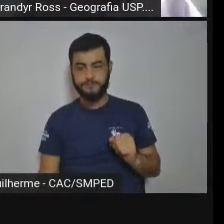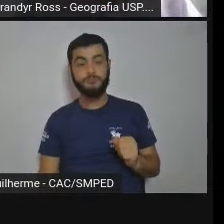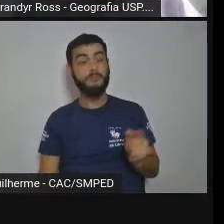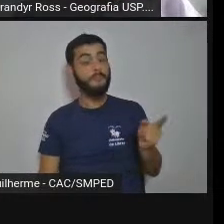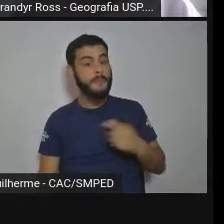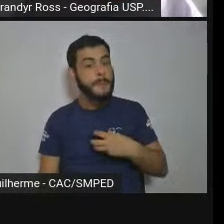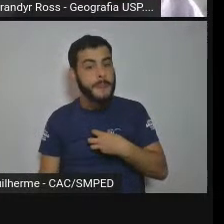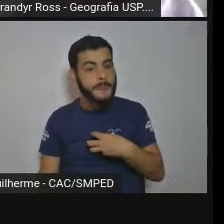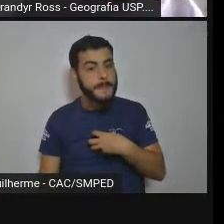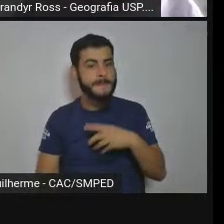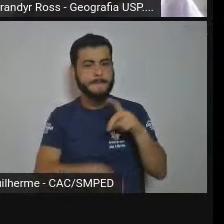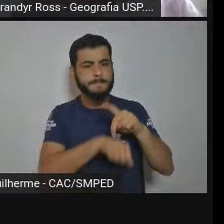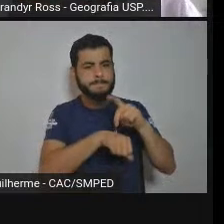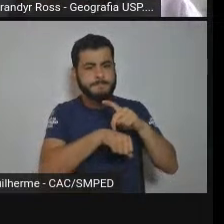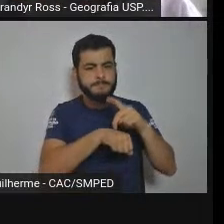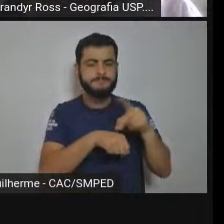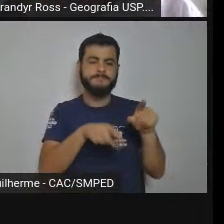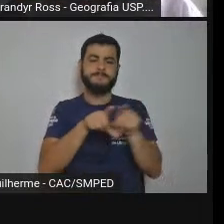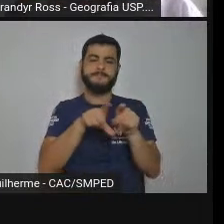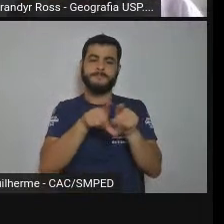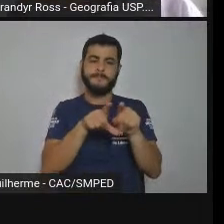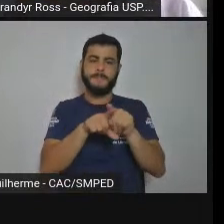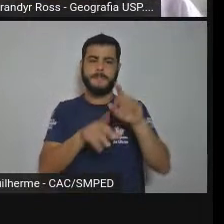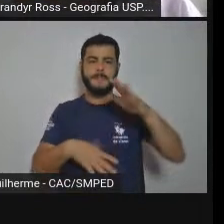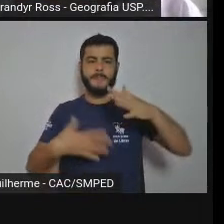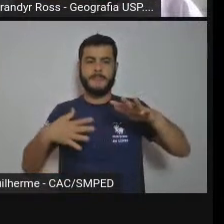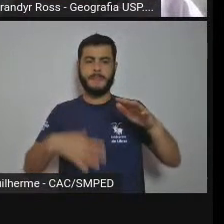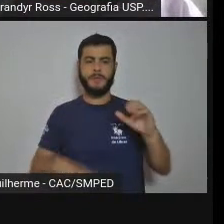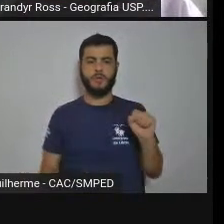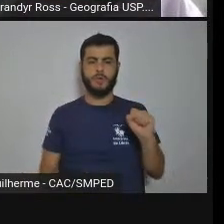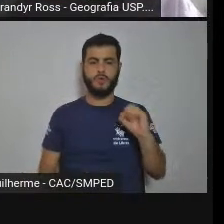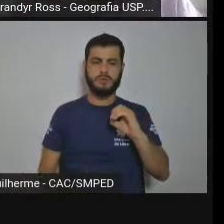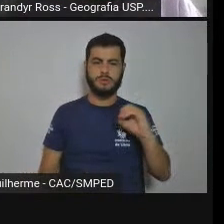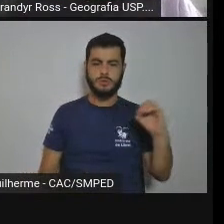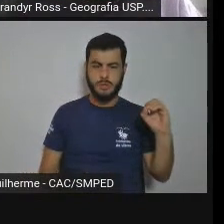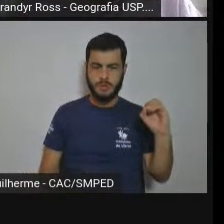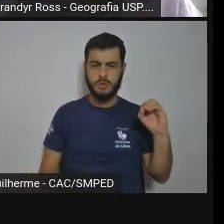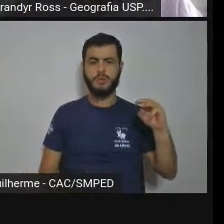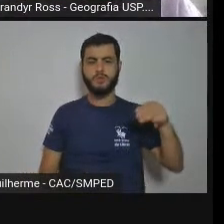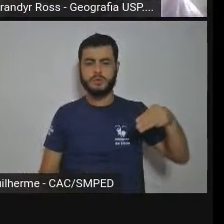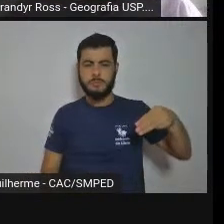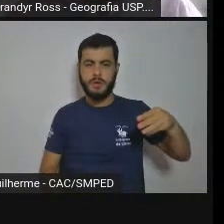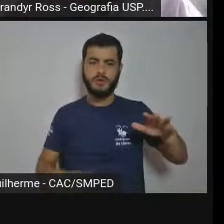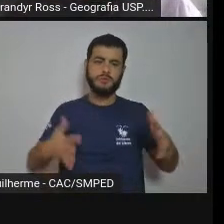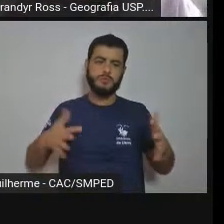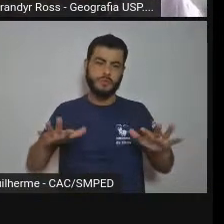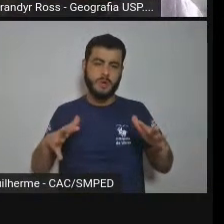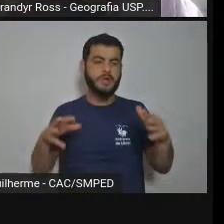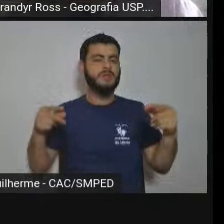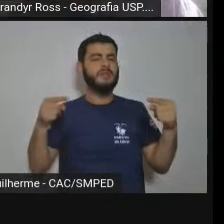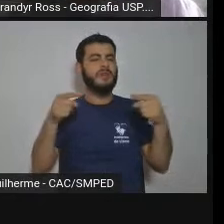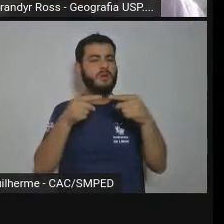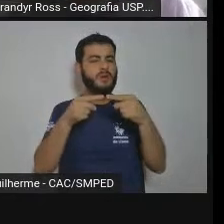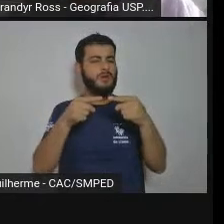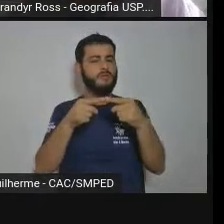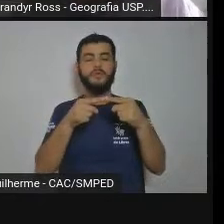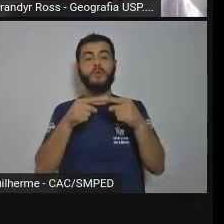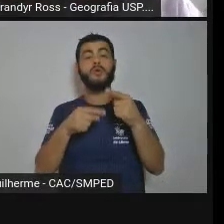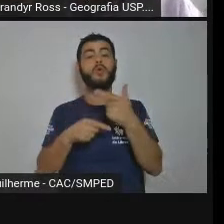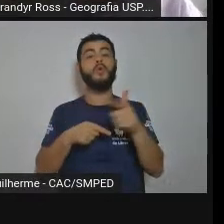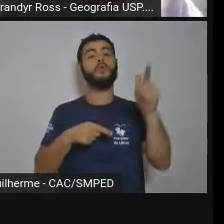metros, oitocentos, oitocentos e cinquenta, são associados aos morros, aos morros de topos mais